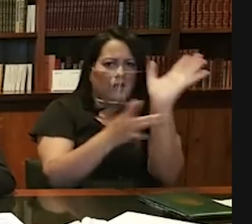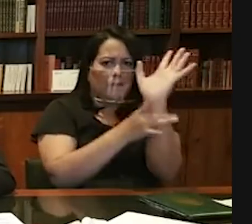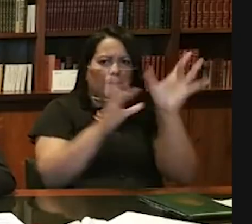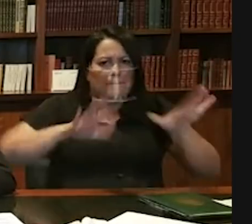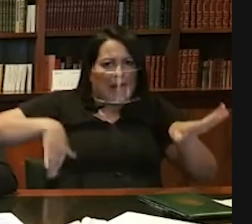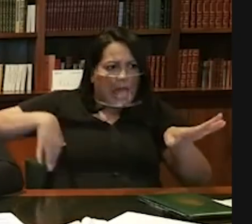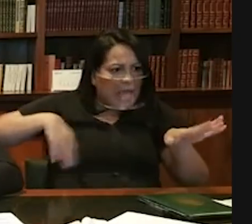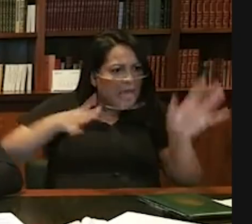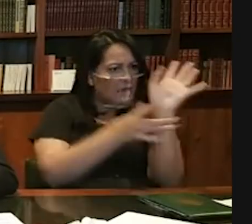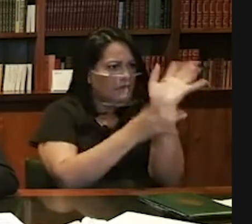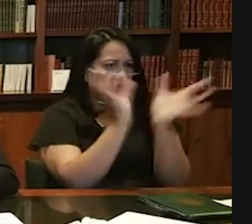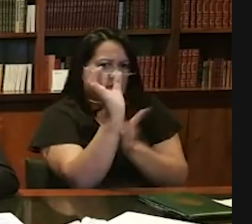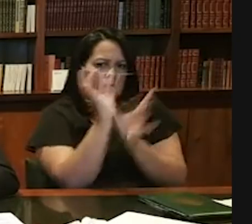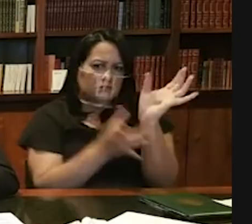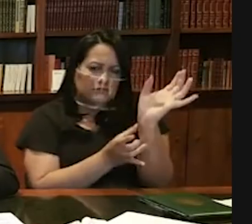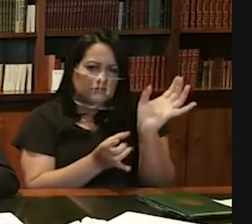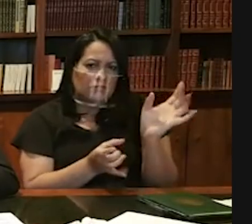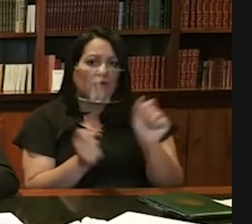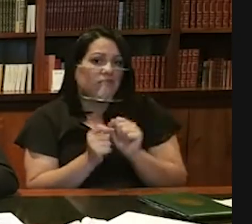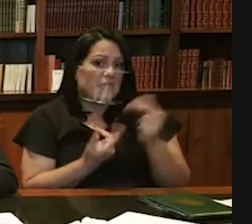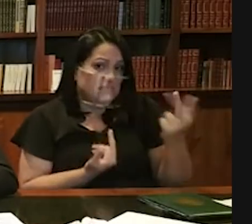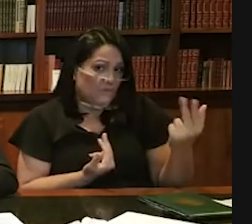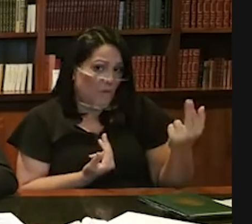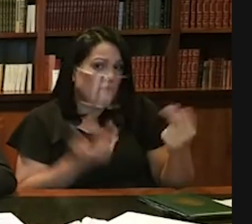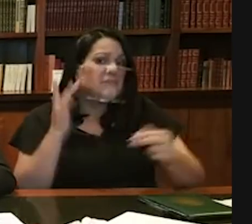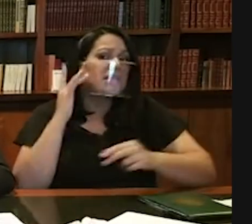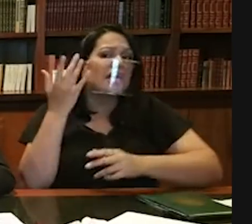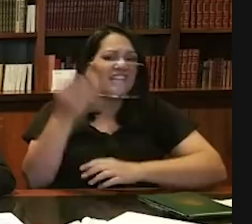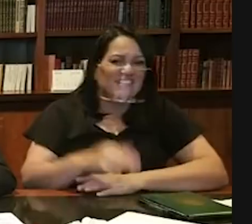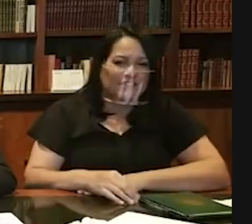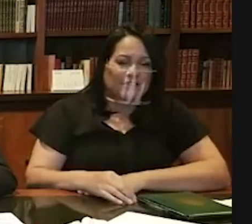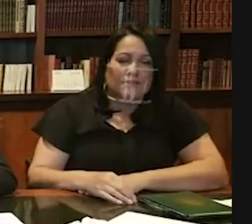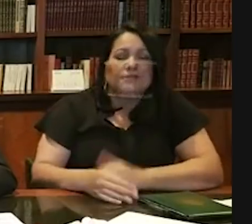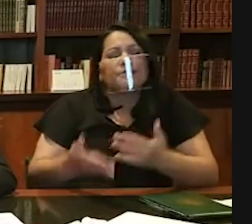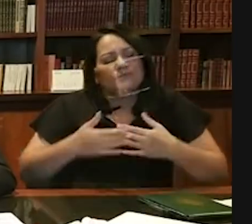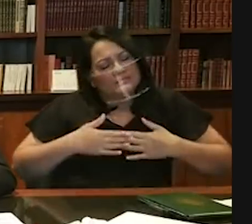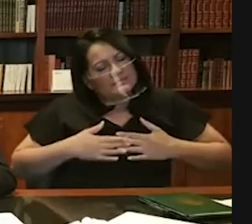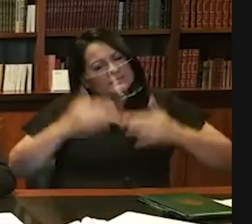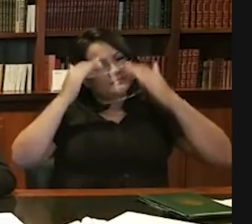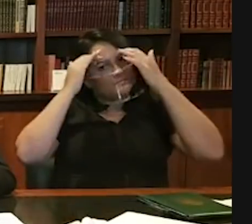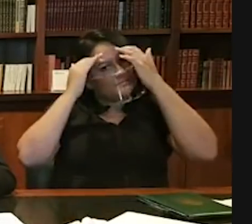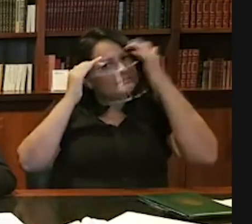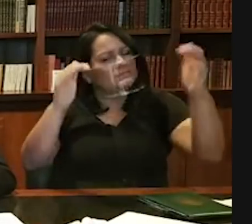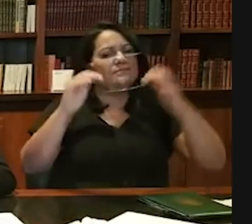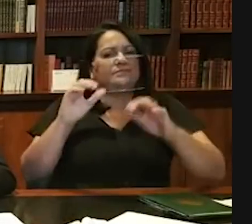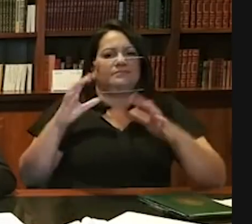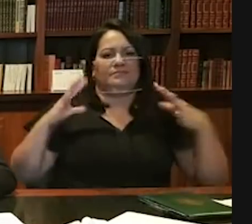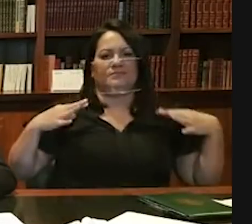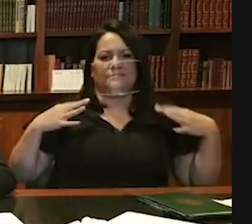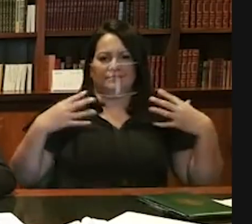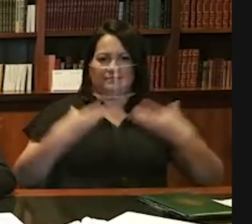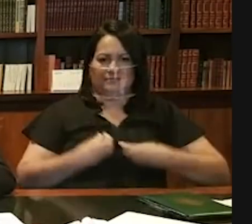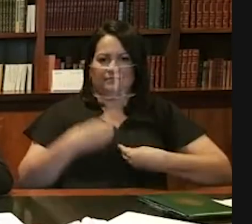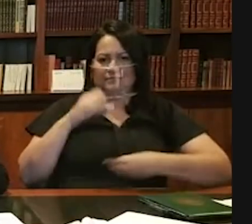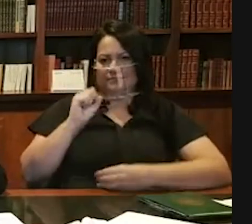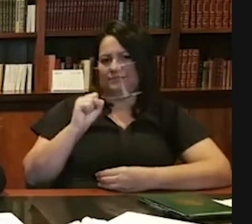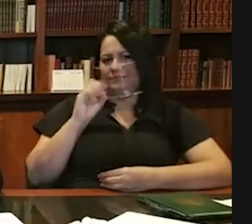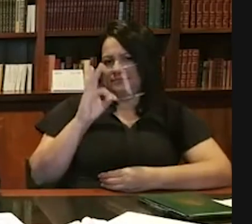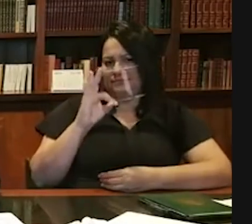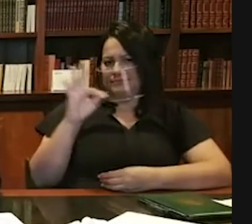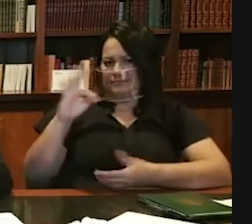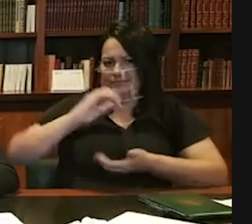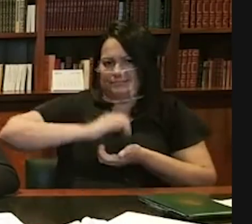praia? Ou estaria sendo uma política semelhante a nossa? Se bem que, com todo respeito, o Supremo Tribunal Federal decidiu que as